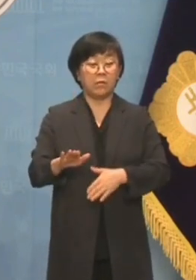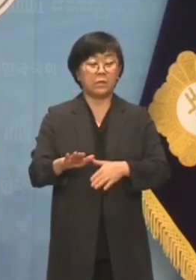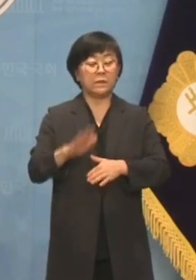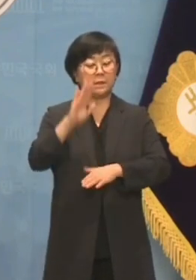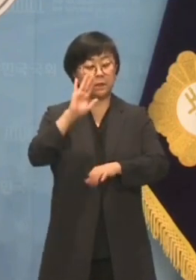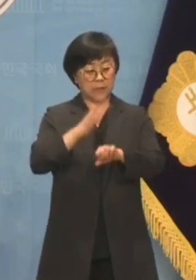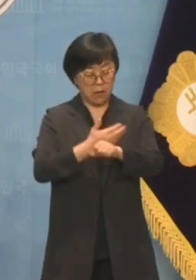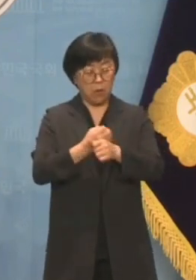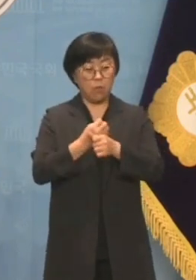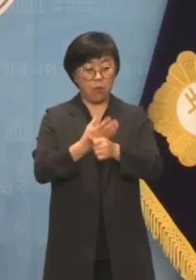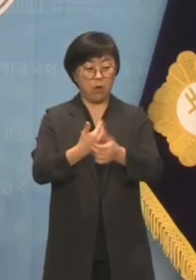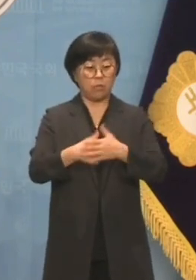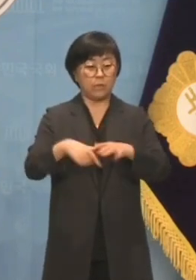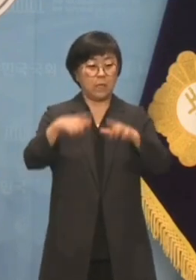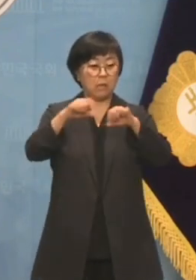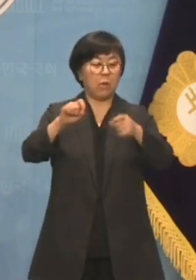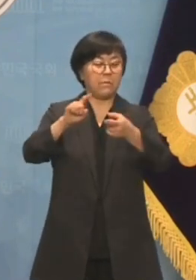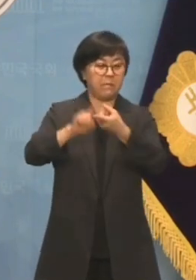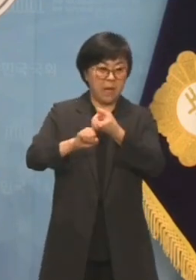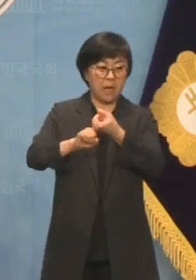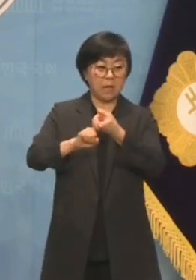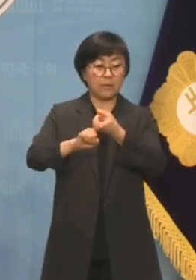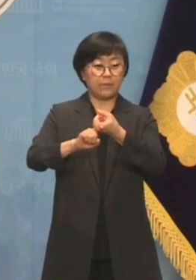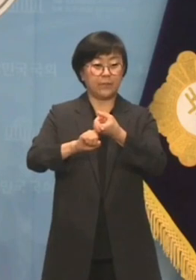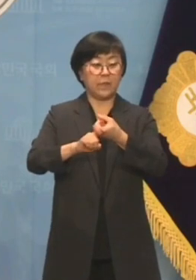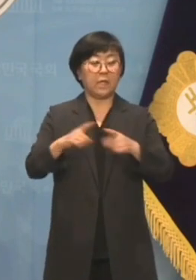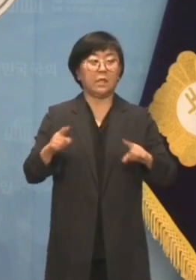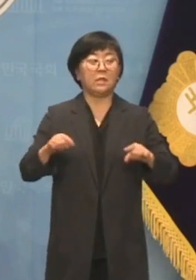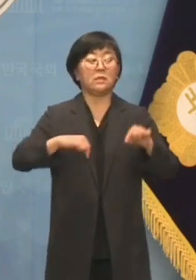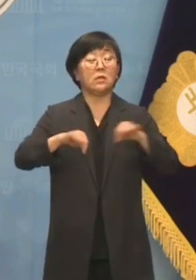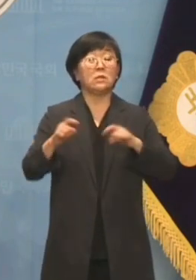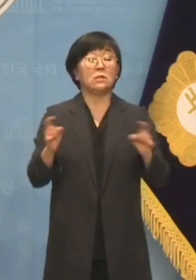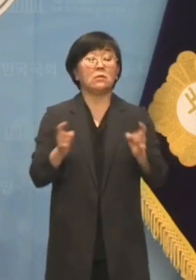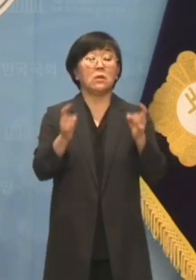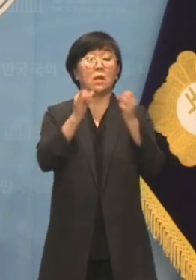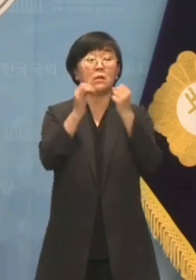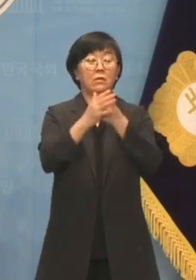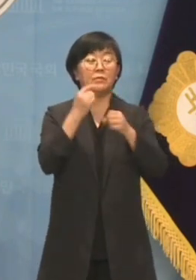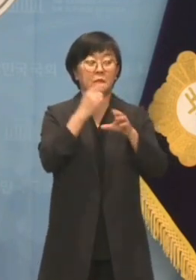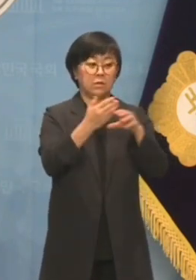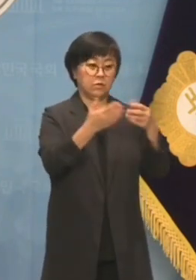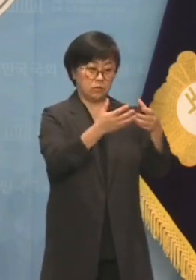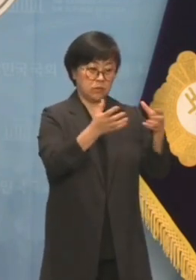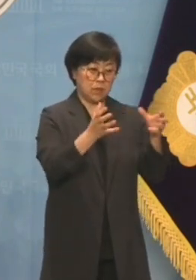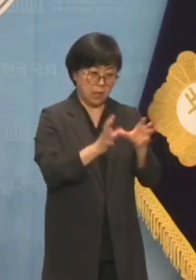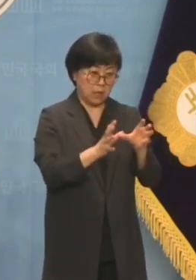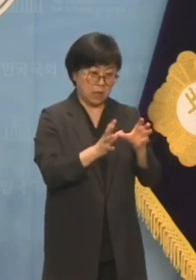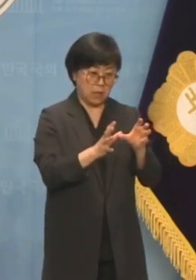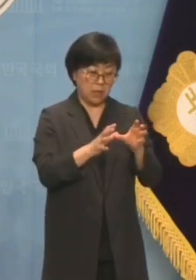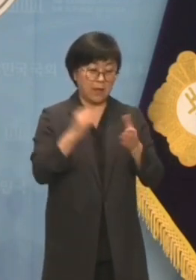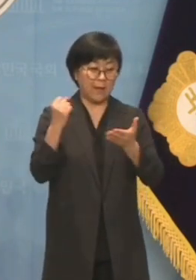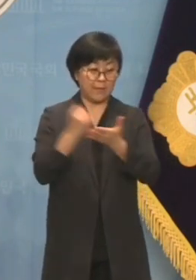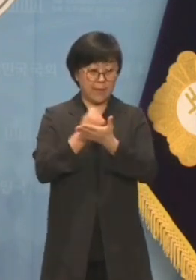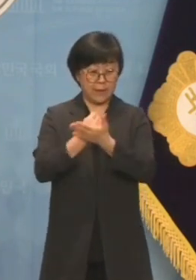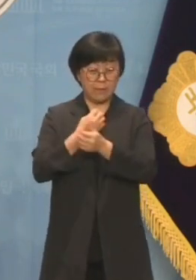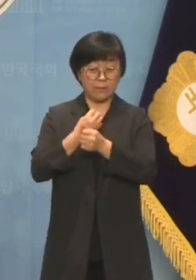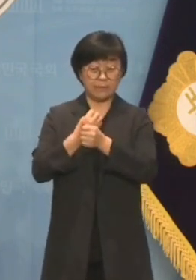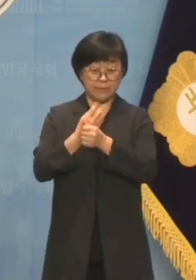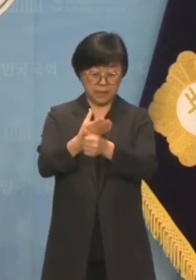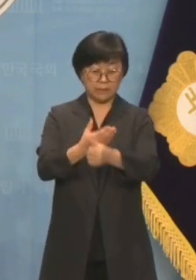얻어하고 친일 프레임의 저를 가도 정쟁으로 이끌어가는 더불어민주당의 심심한 유감을